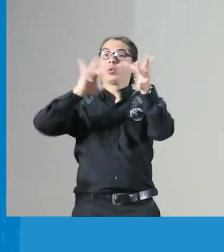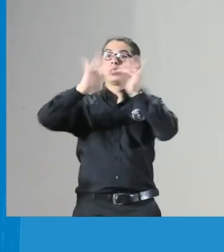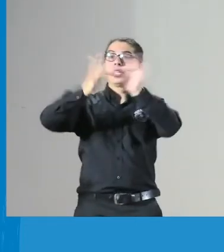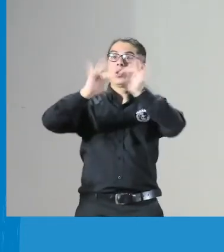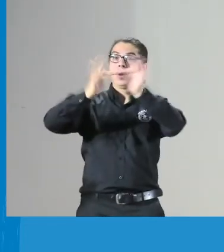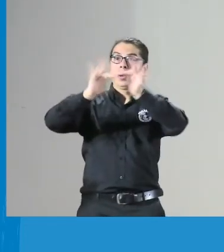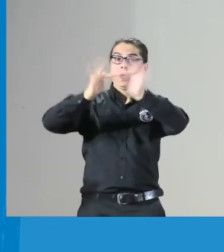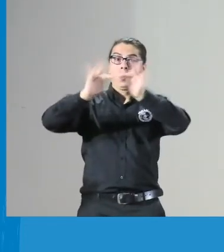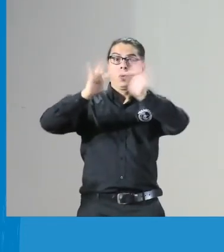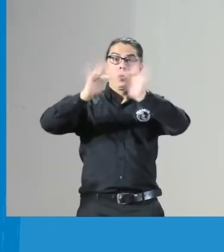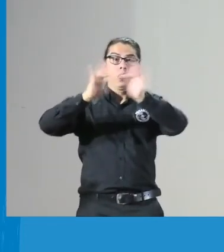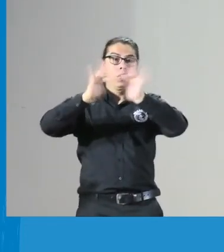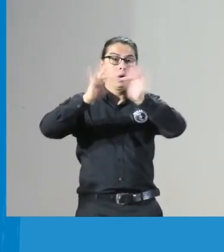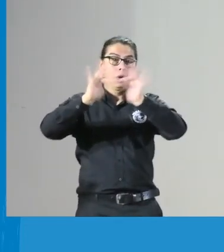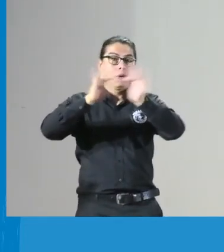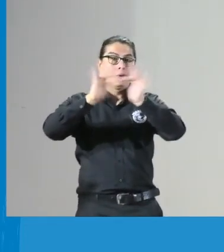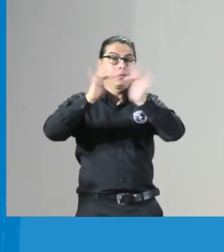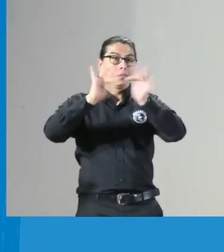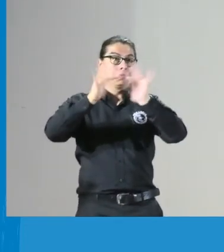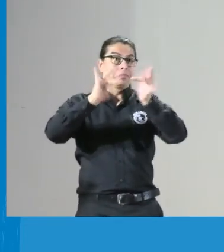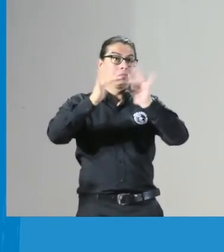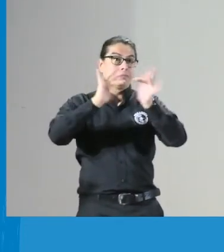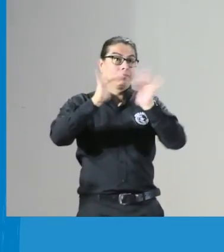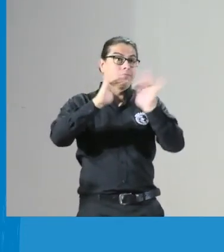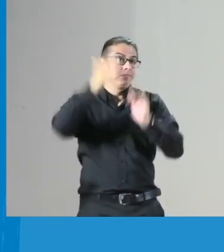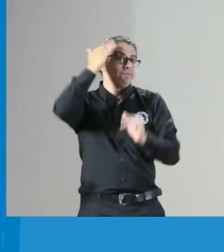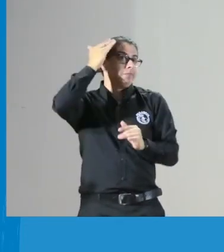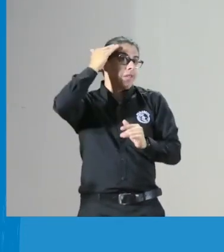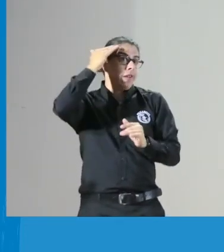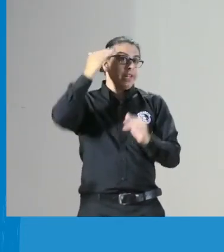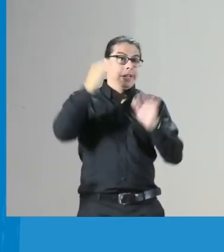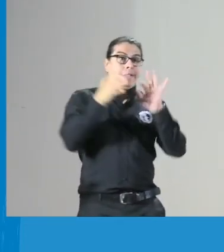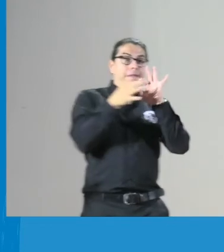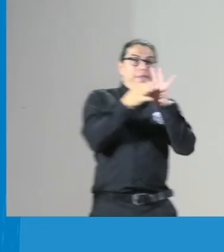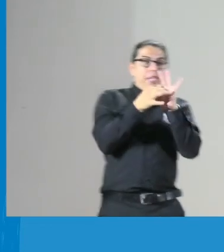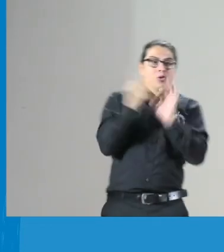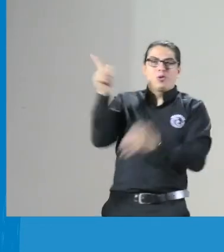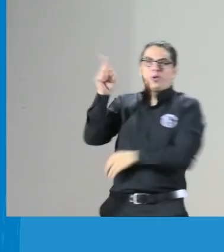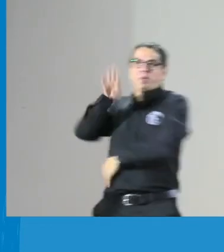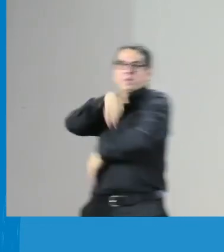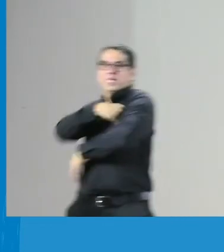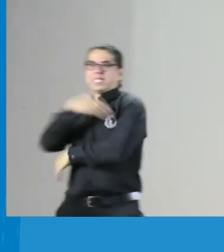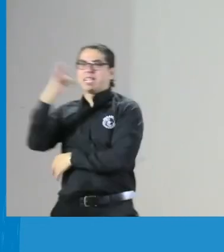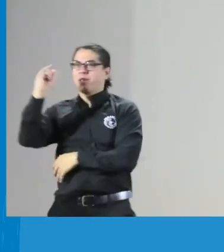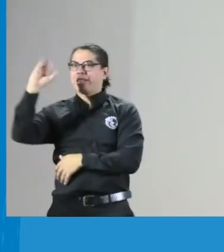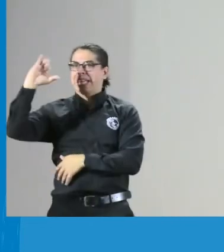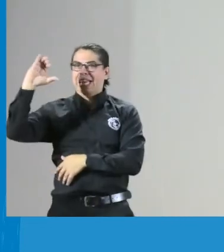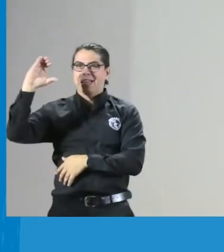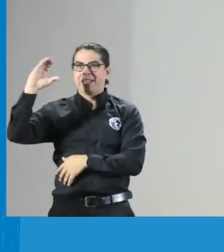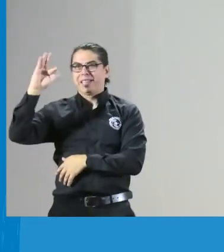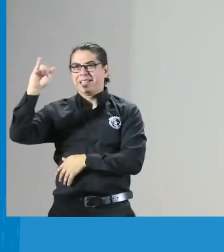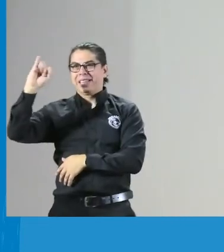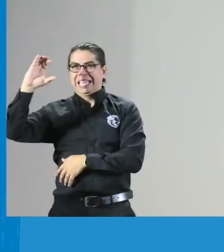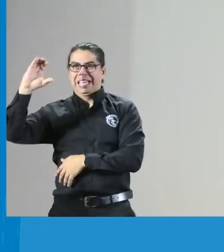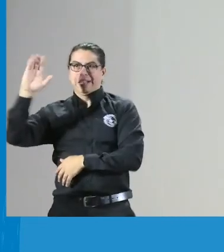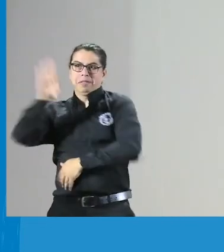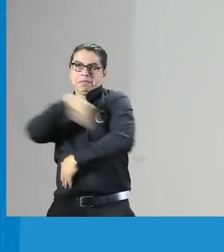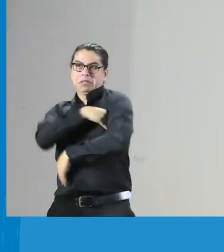en el centro del REDE que es un convenio con Benascol en el ministerio de las TIC